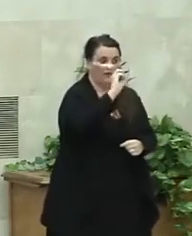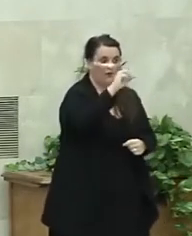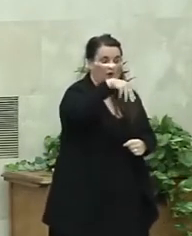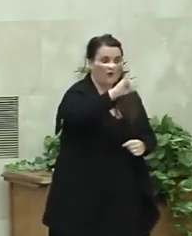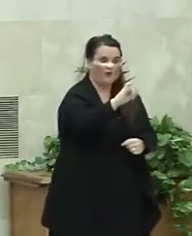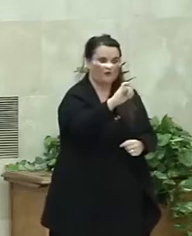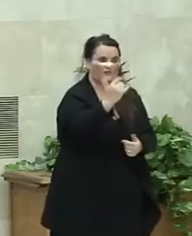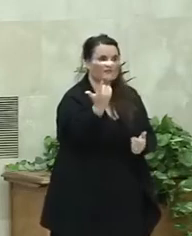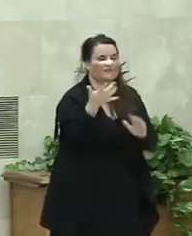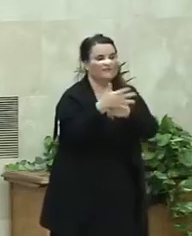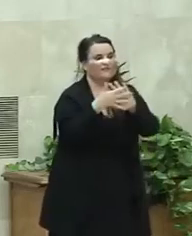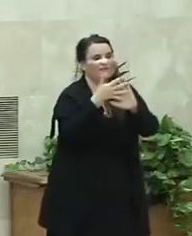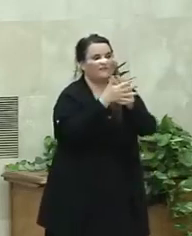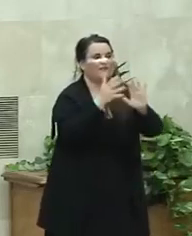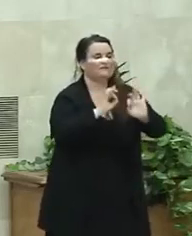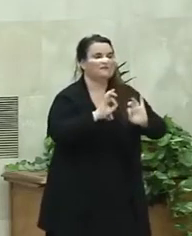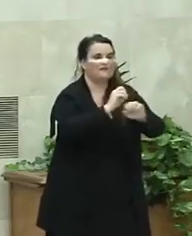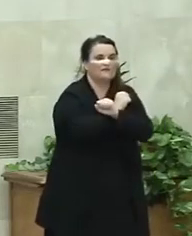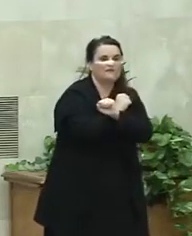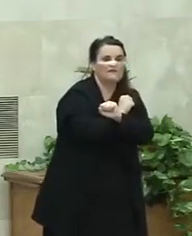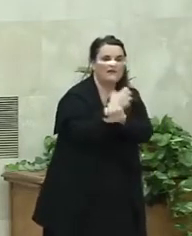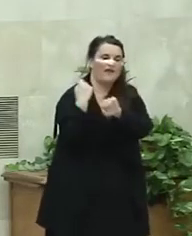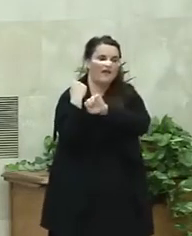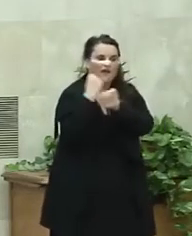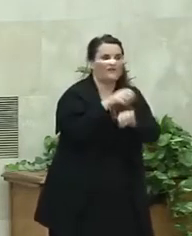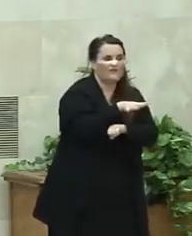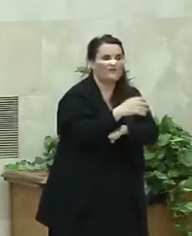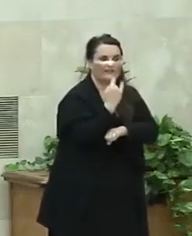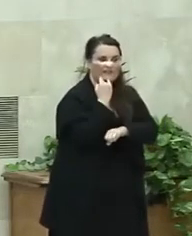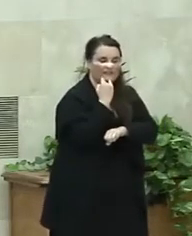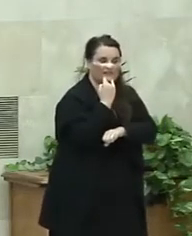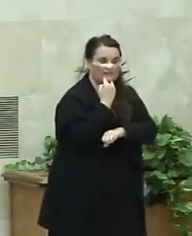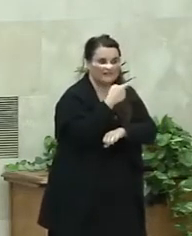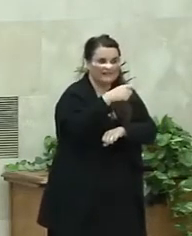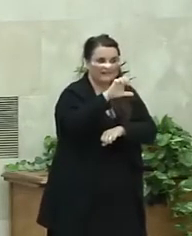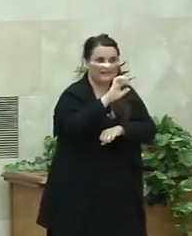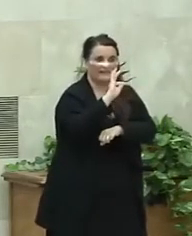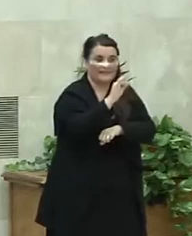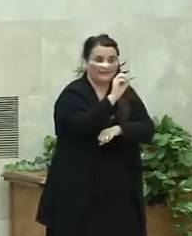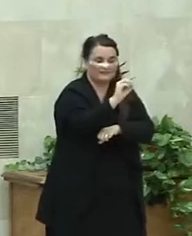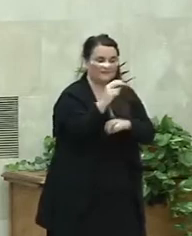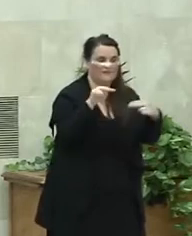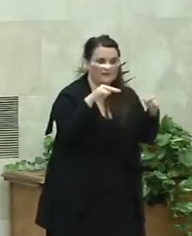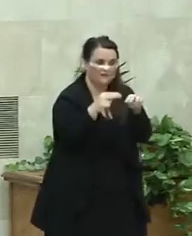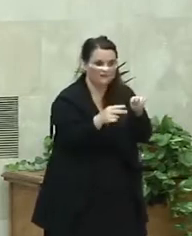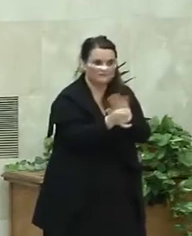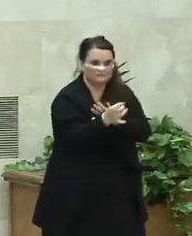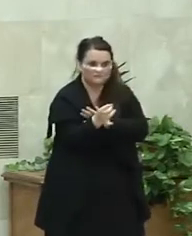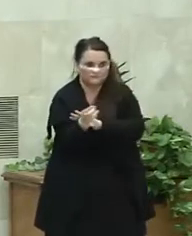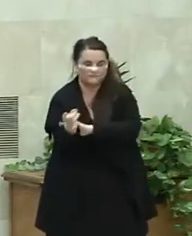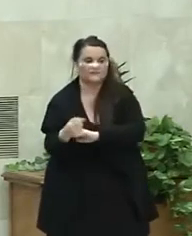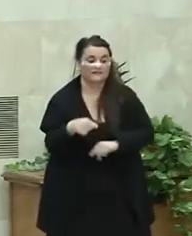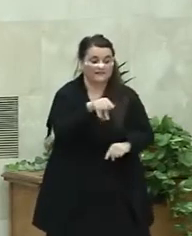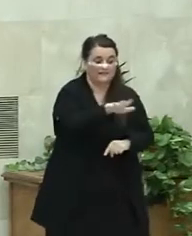bereziz itzegiten du hainbeste urtetan getxon garatu dituen topaketen inguruan. Bertan,